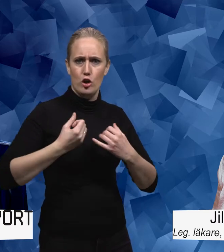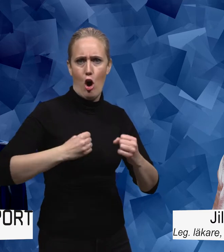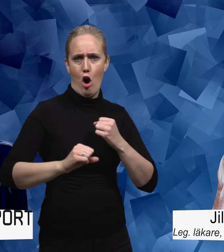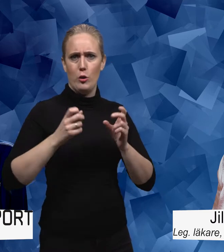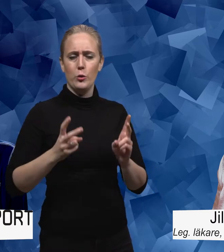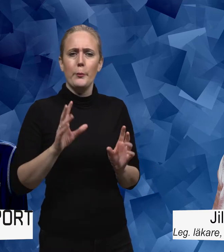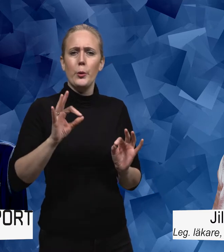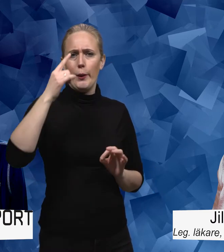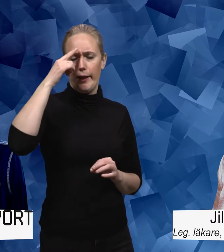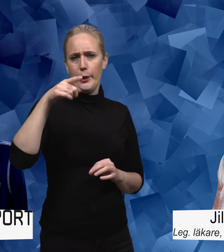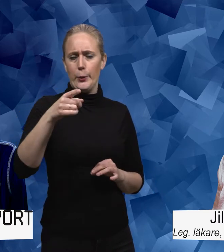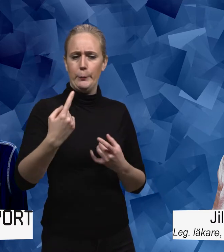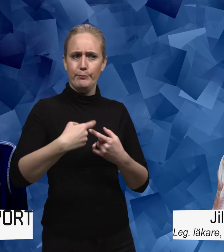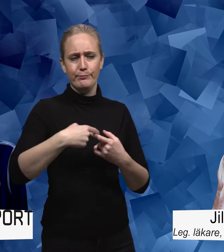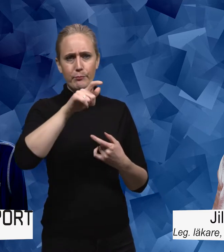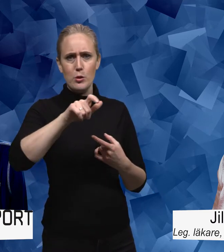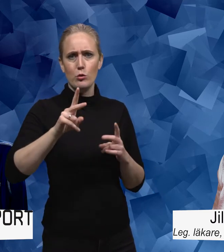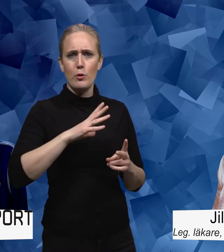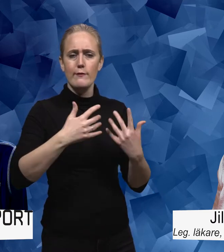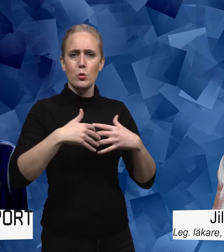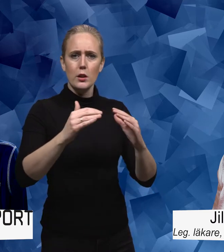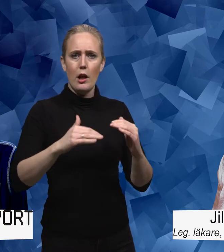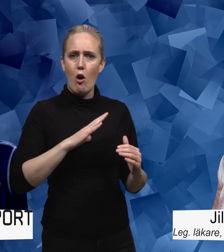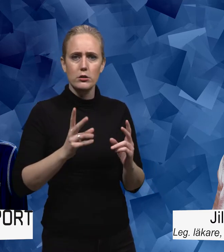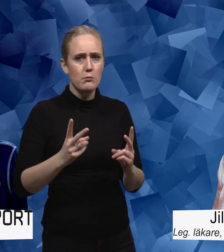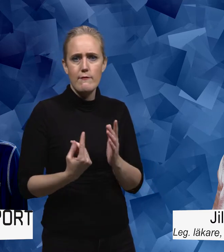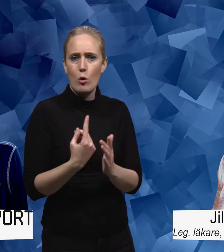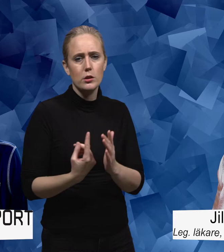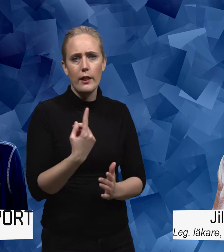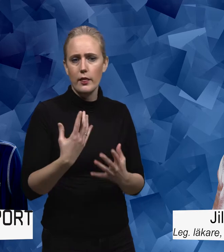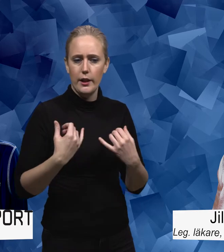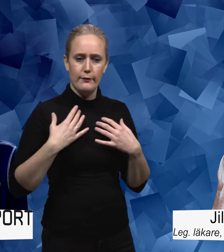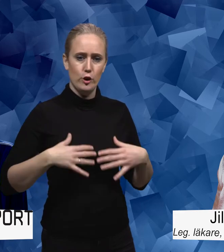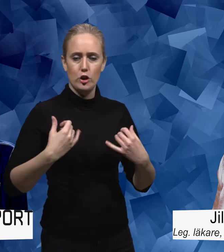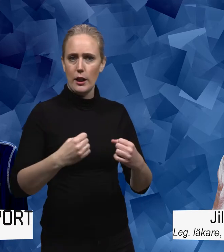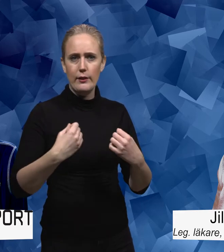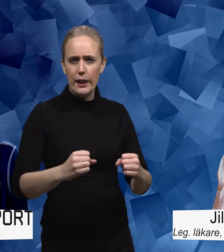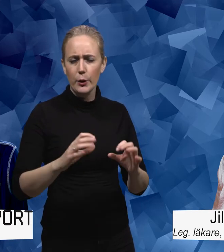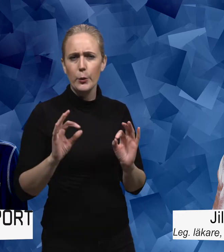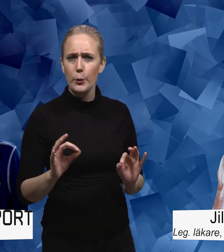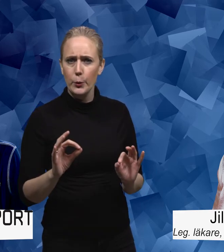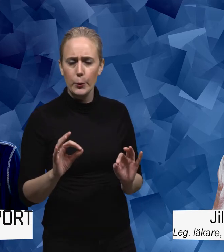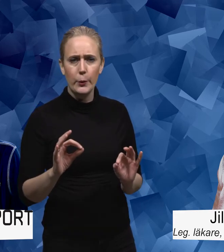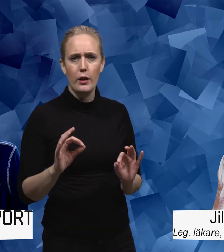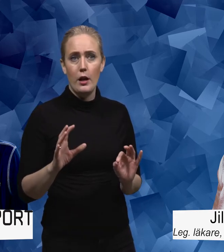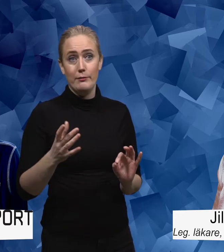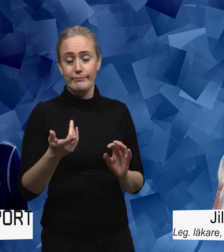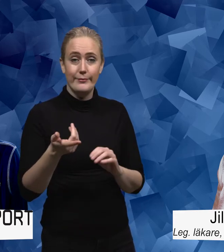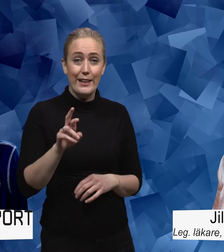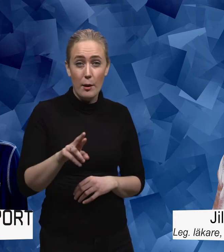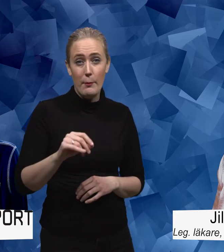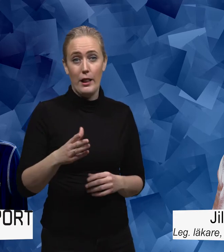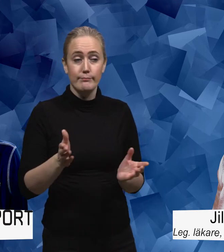personer som har olika funktionsnedsättningar som inte har samma förutsättningar till fysisk aktivitet? Till exempel det här att man är uppmanad att ha